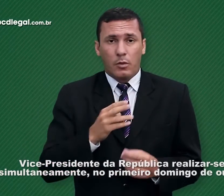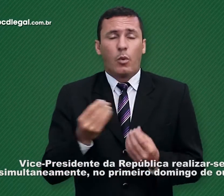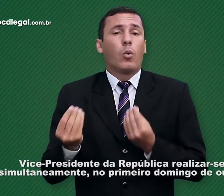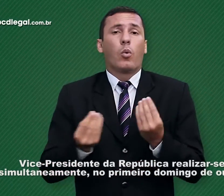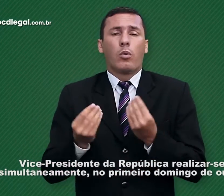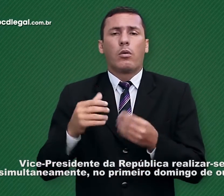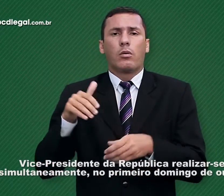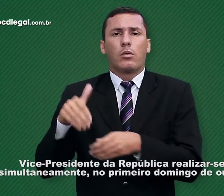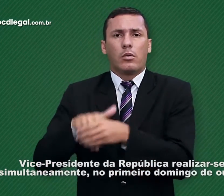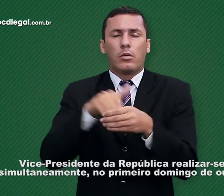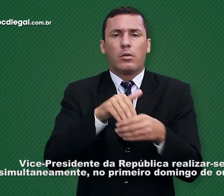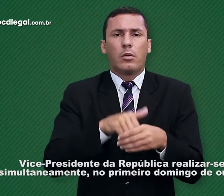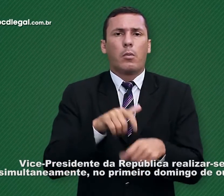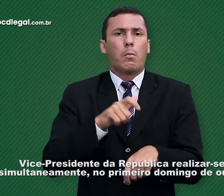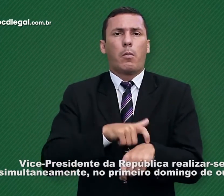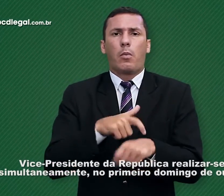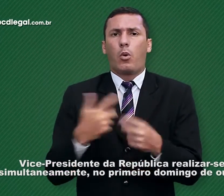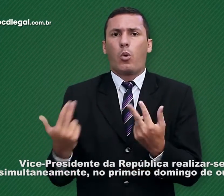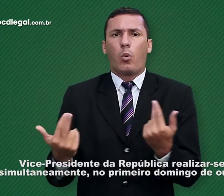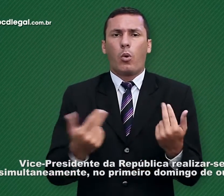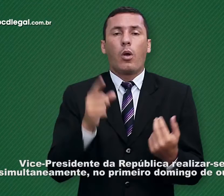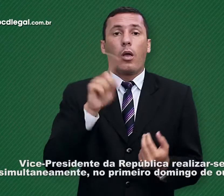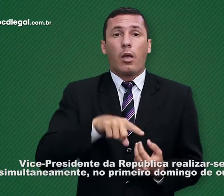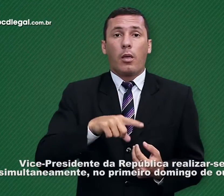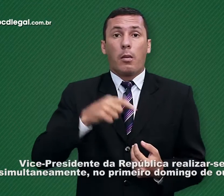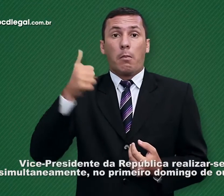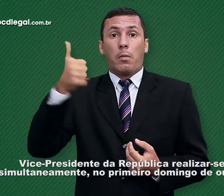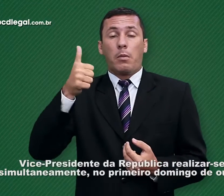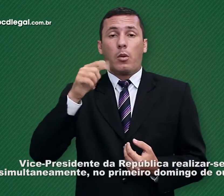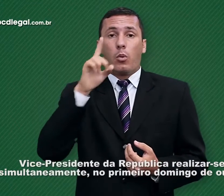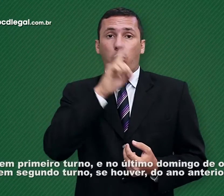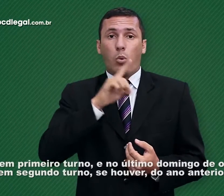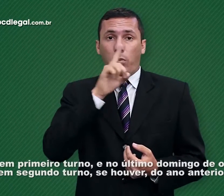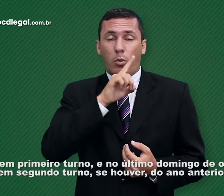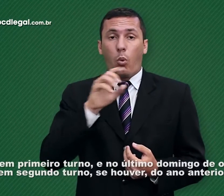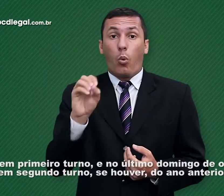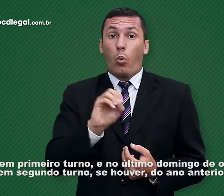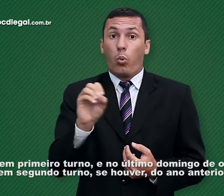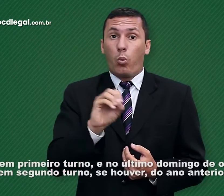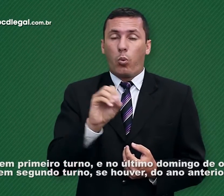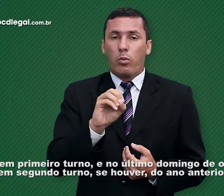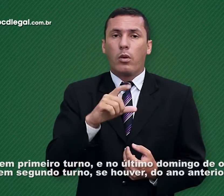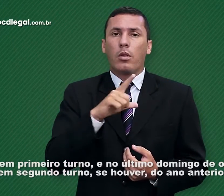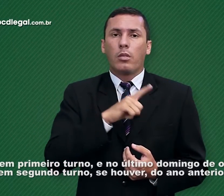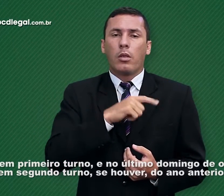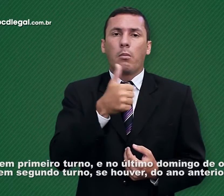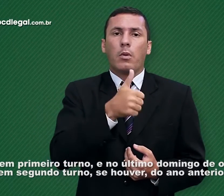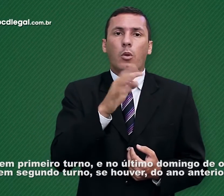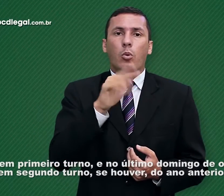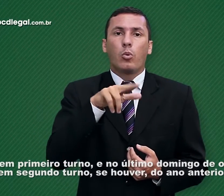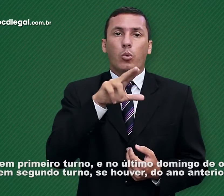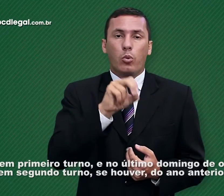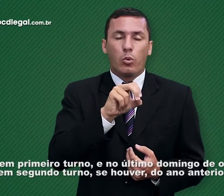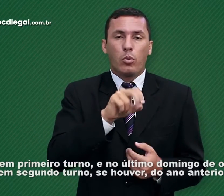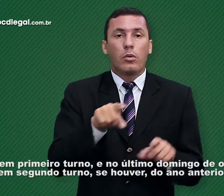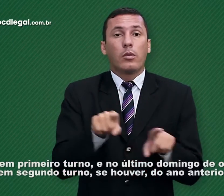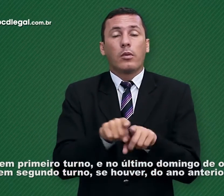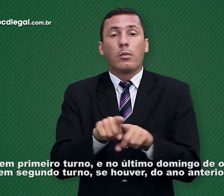-á simultaneamente no primeiro domingo de outubro, em primeiro turno, e no último domingo de outubro,